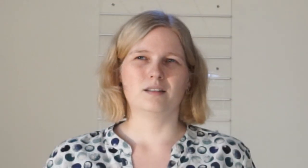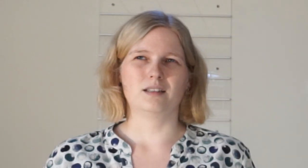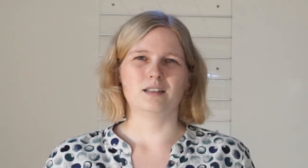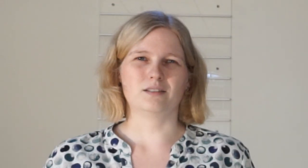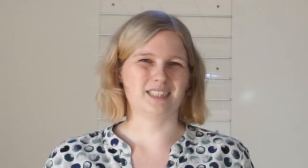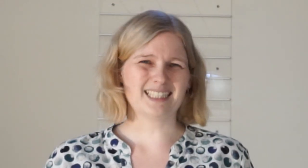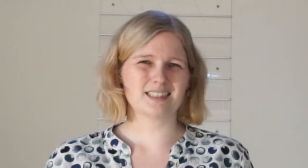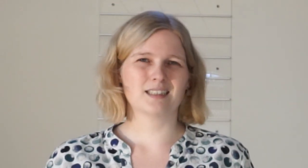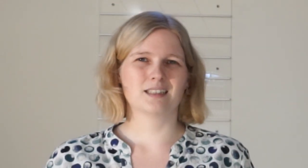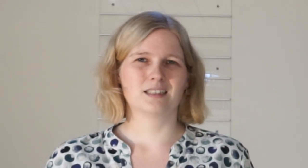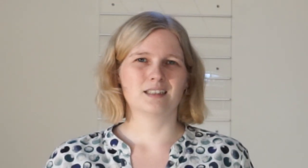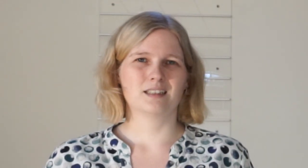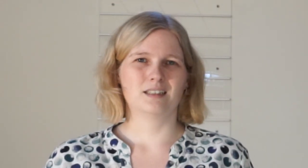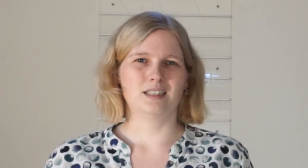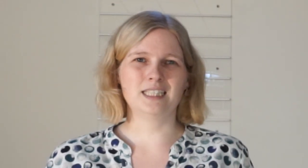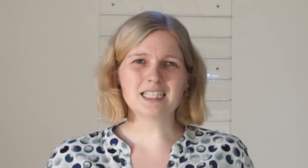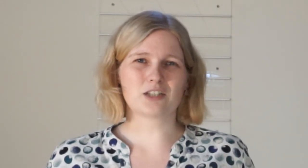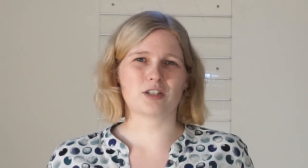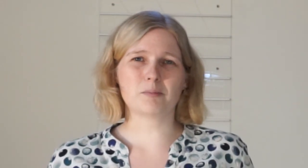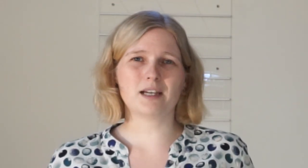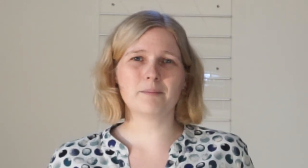Und jetzt? Hier in der Stadt bleiben?